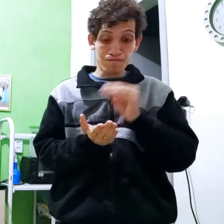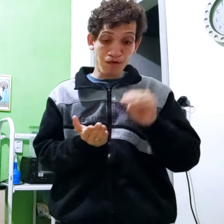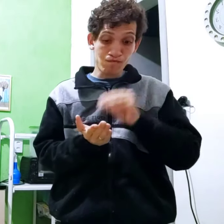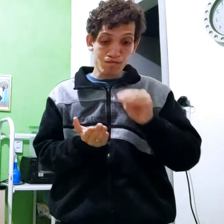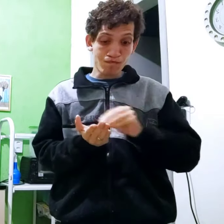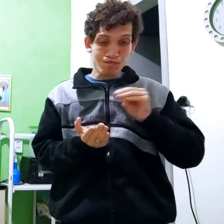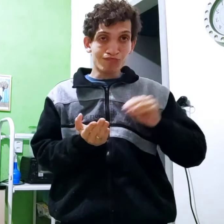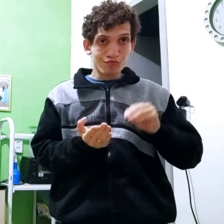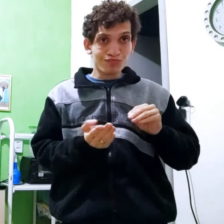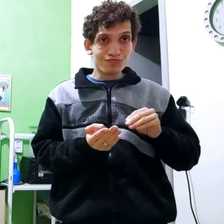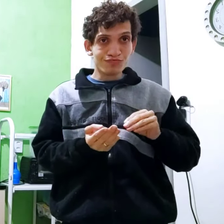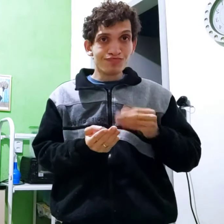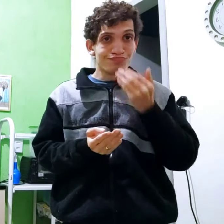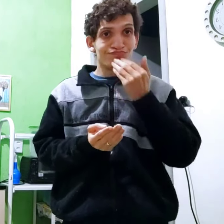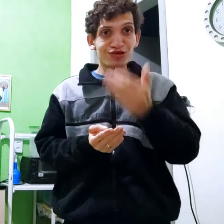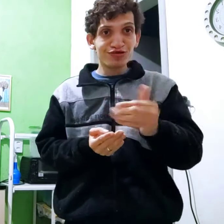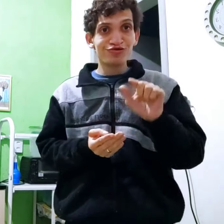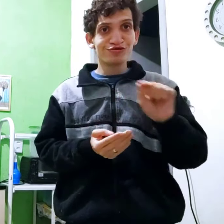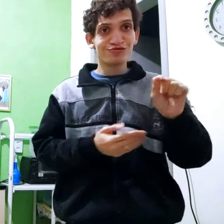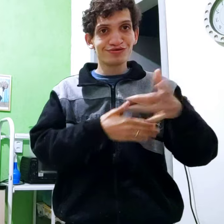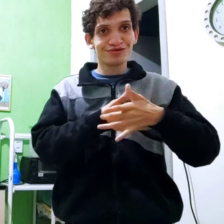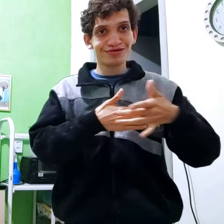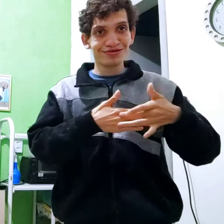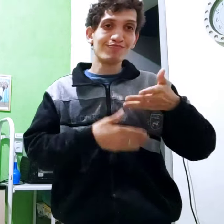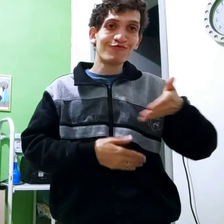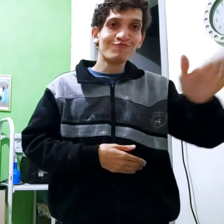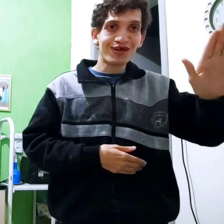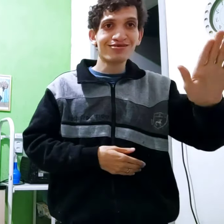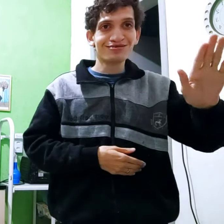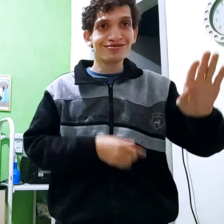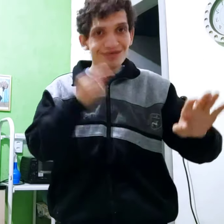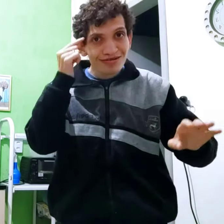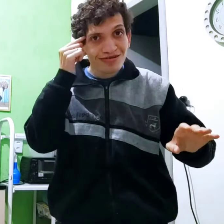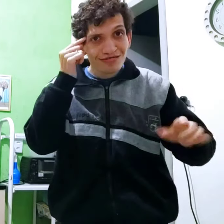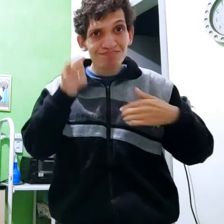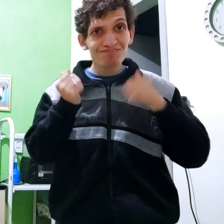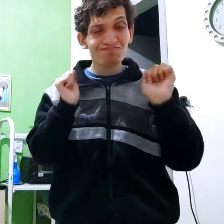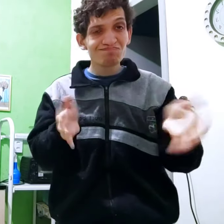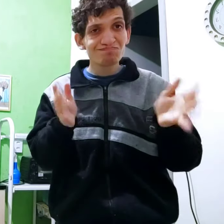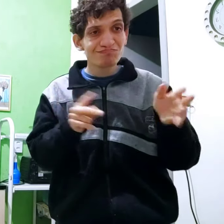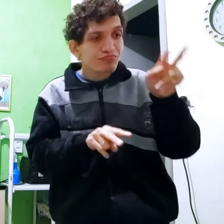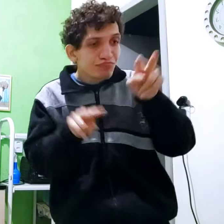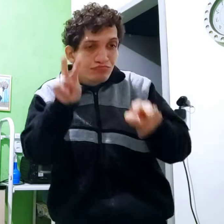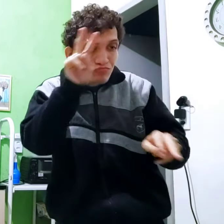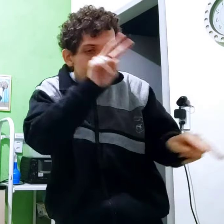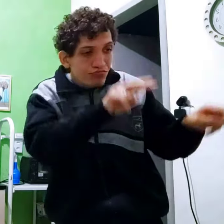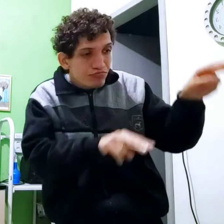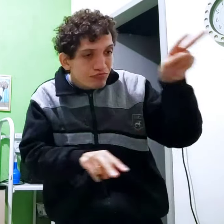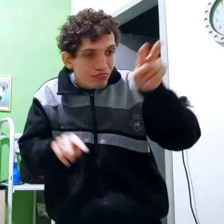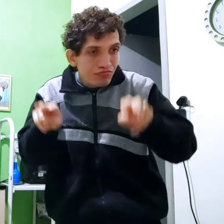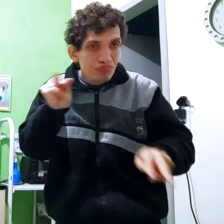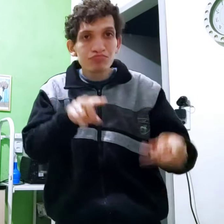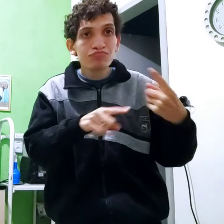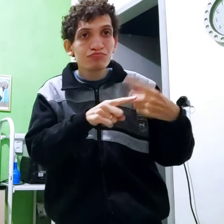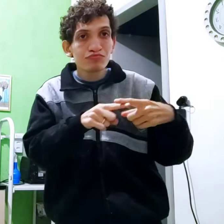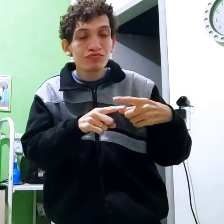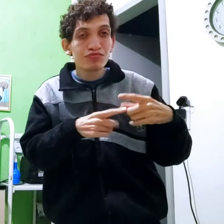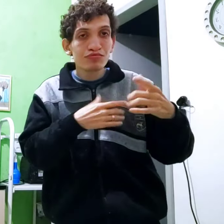Aí Prescreveu E pediu E exame Isso Entendeu? Então, olha, se analisar Avaliar